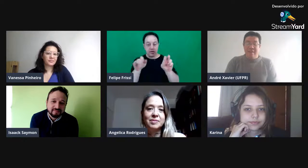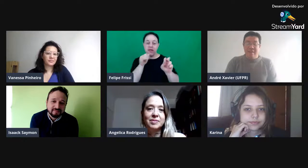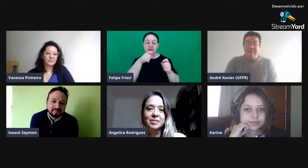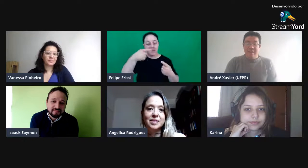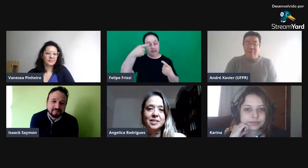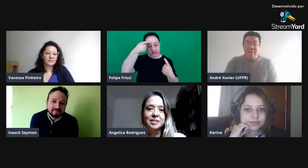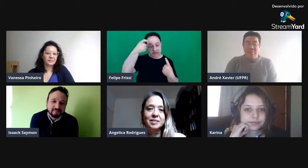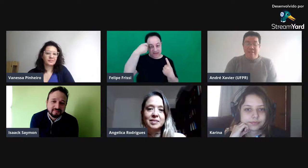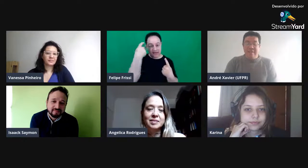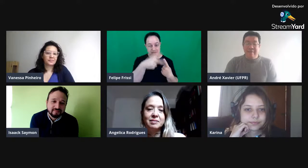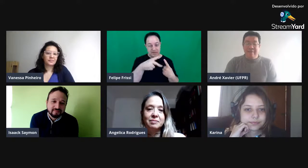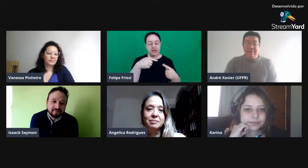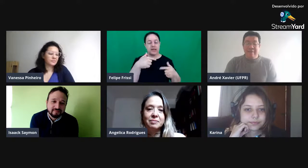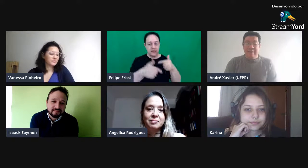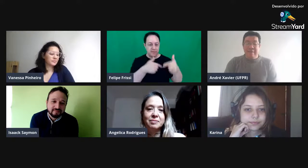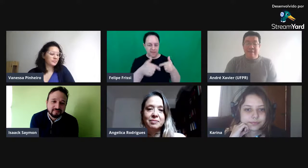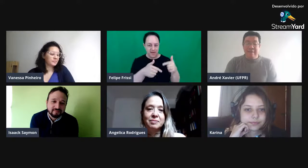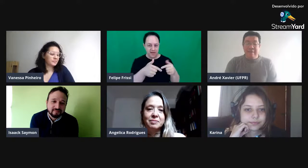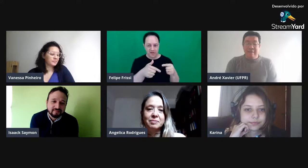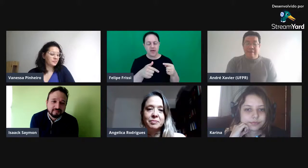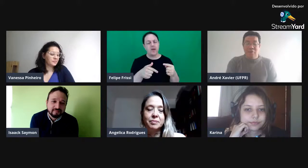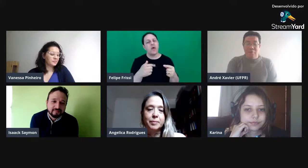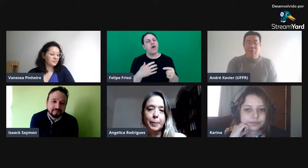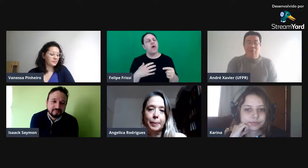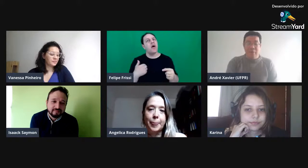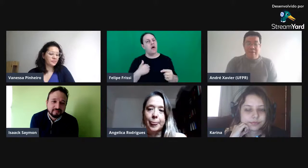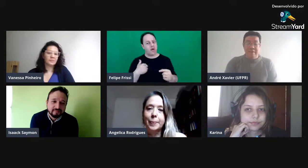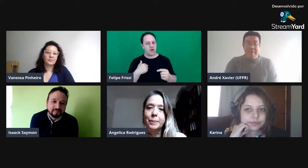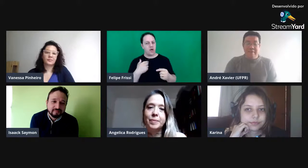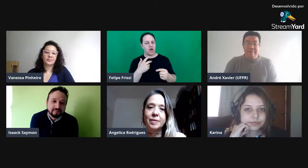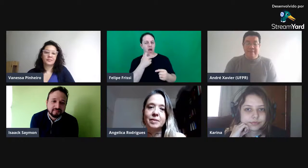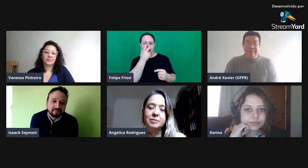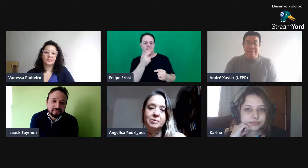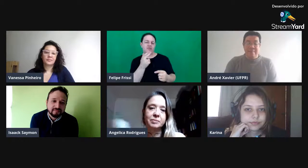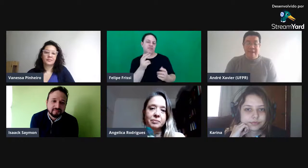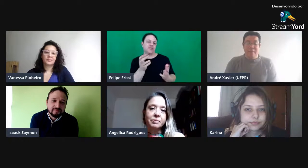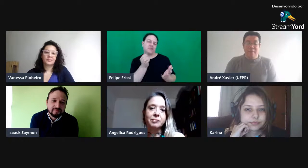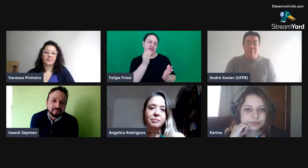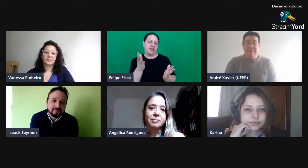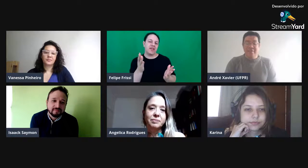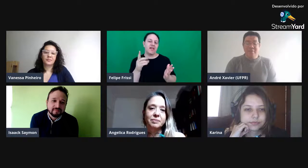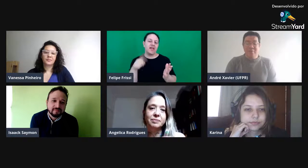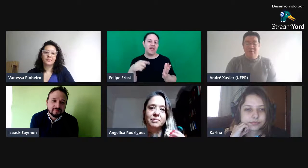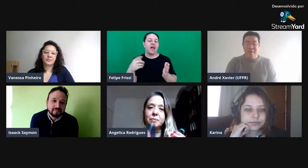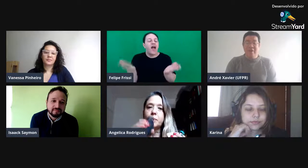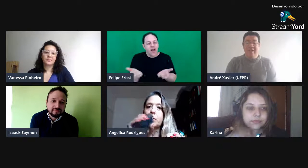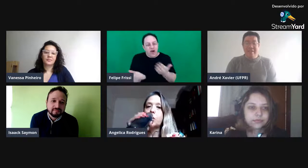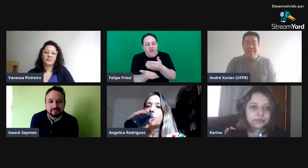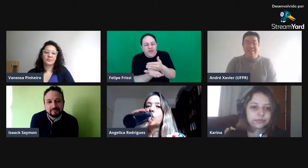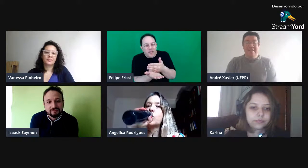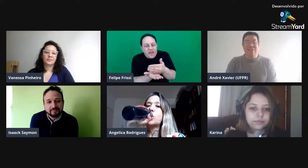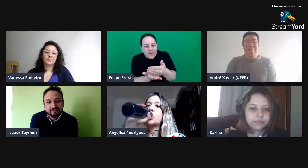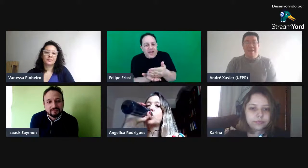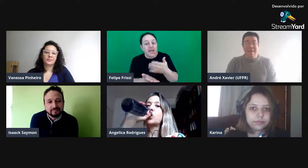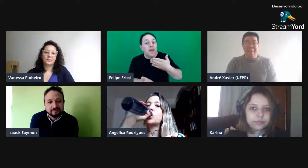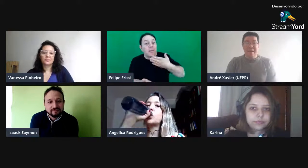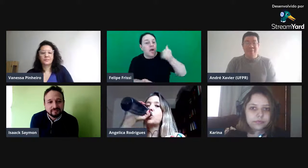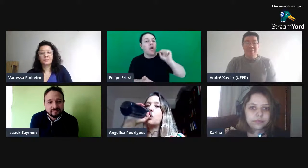eu acho que, sobretudo porque está bem no começo, o melhor é que ele seja mais aberto,